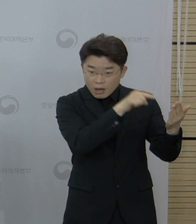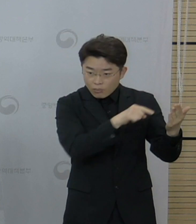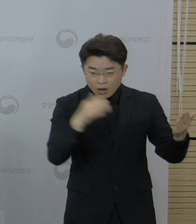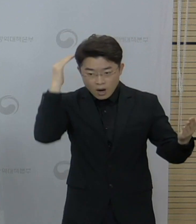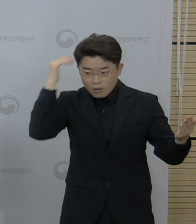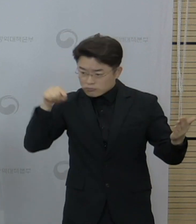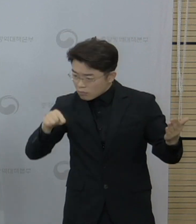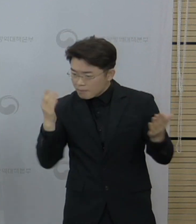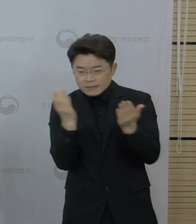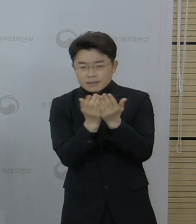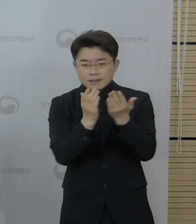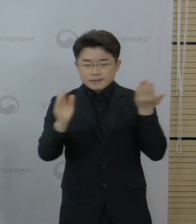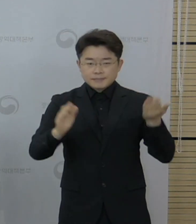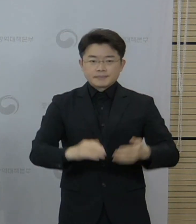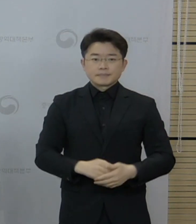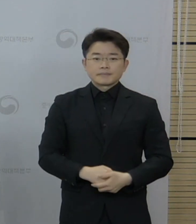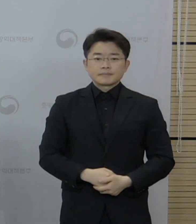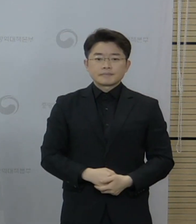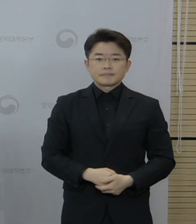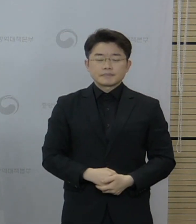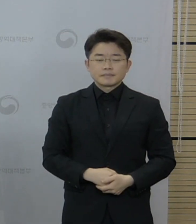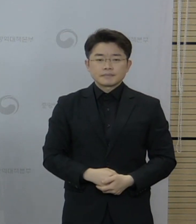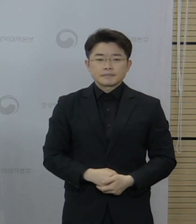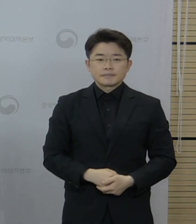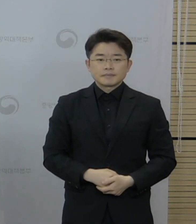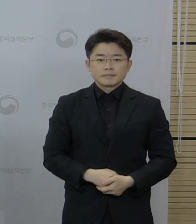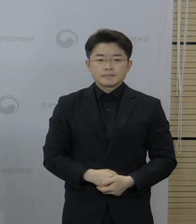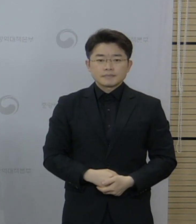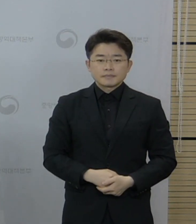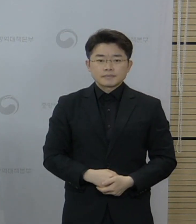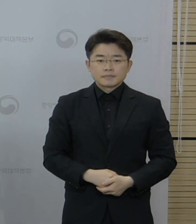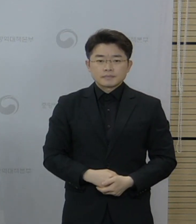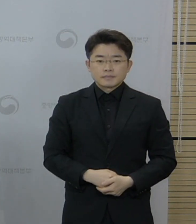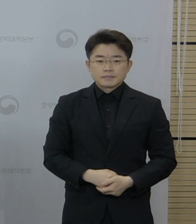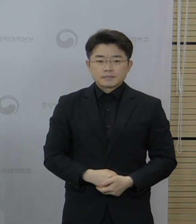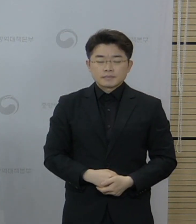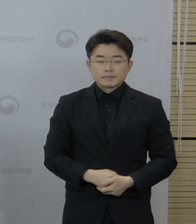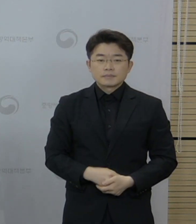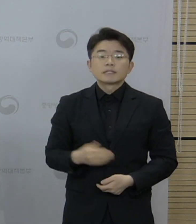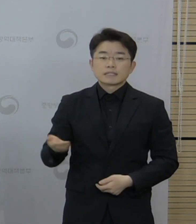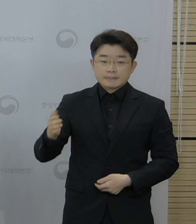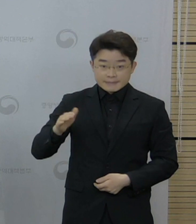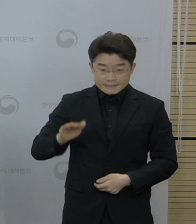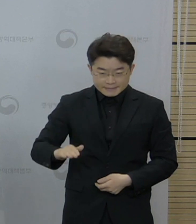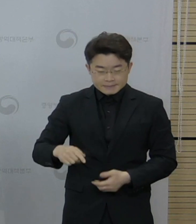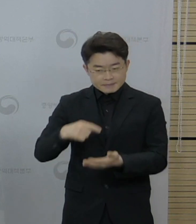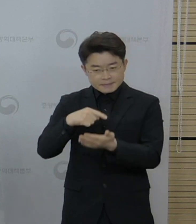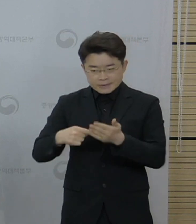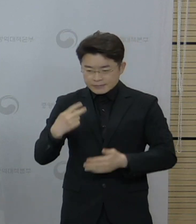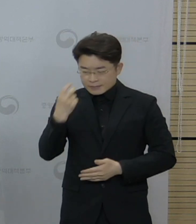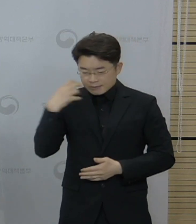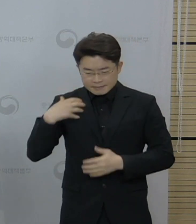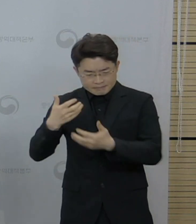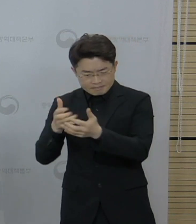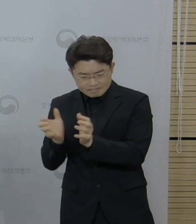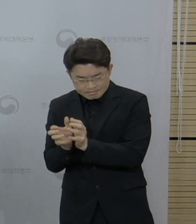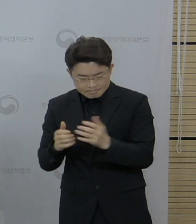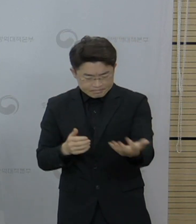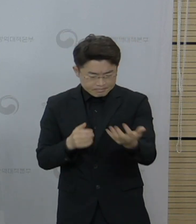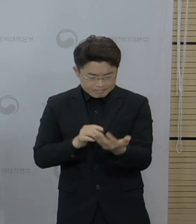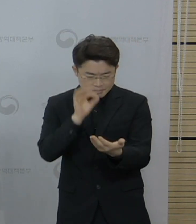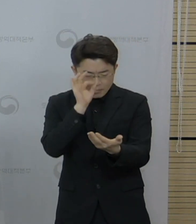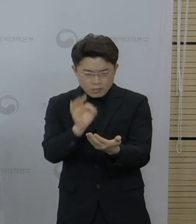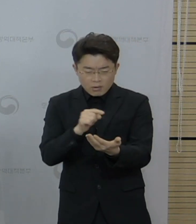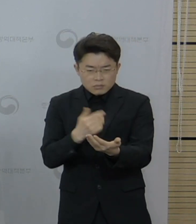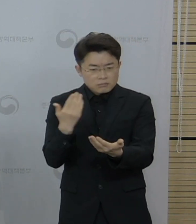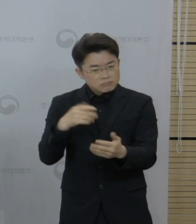부합되지 않았습니다. 그러나 피해조사반은 기저질환이 없고 검사 결과